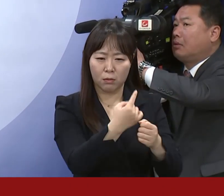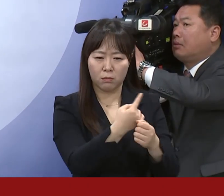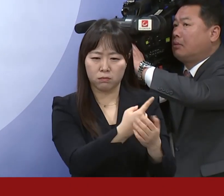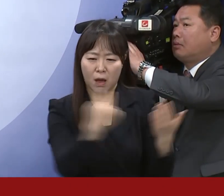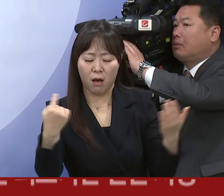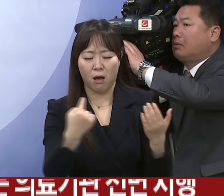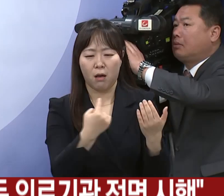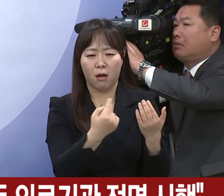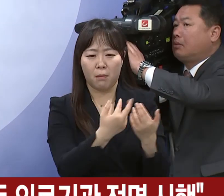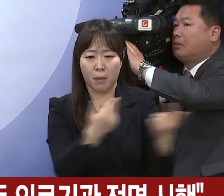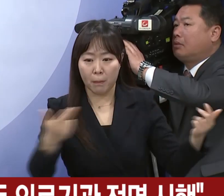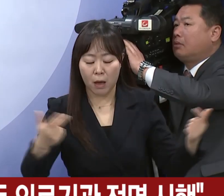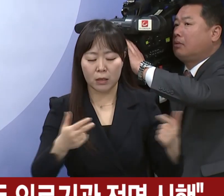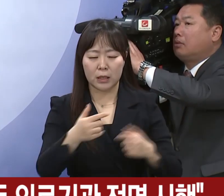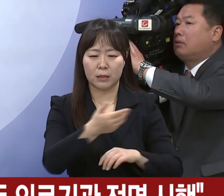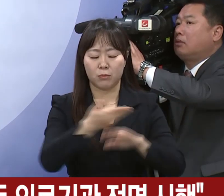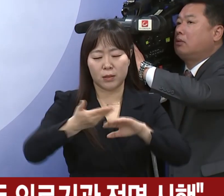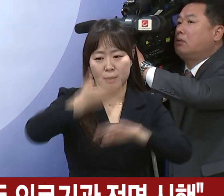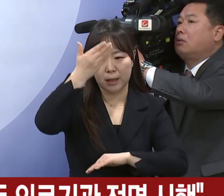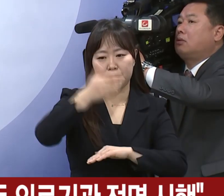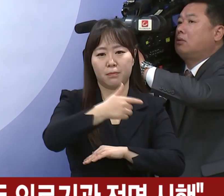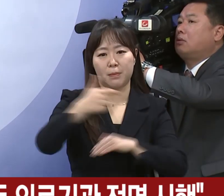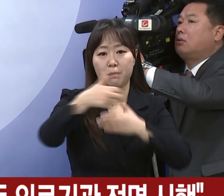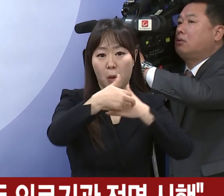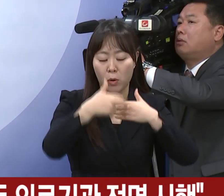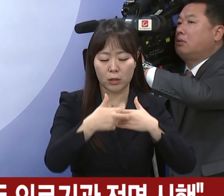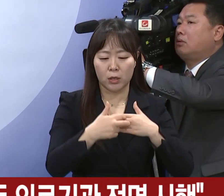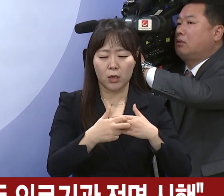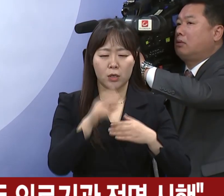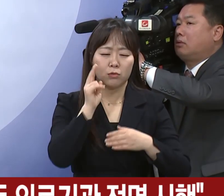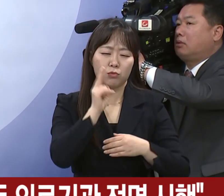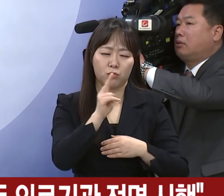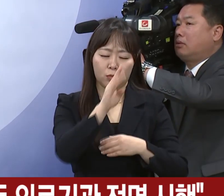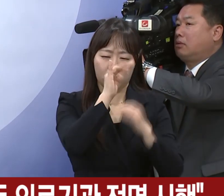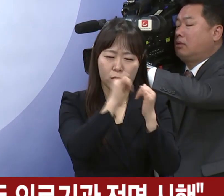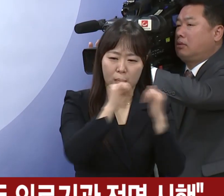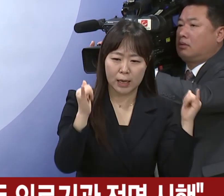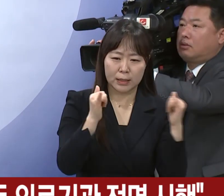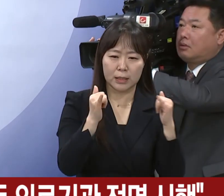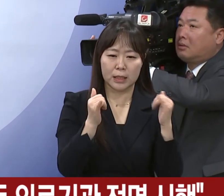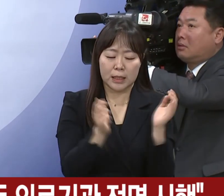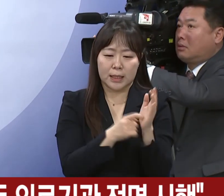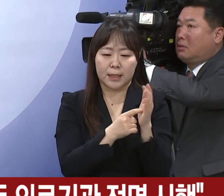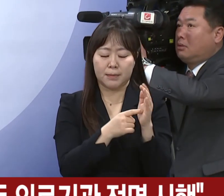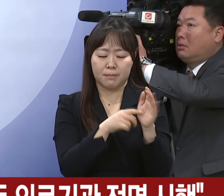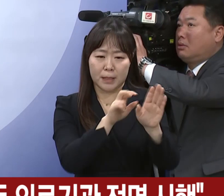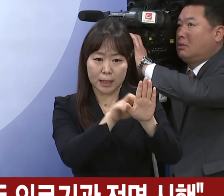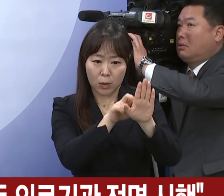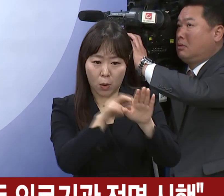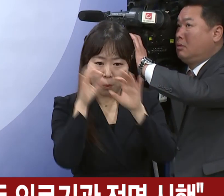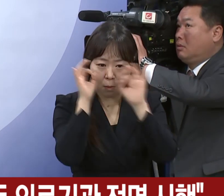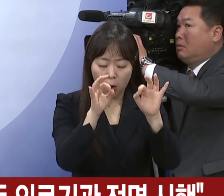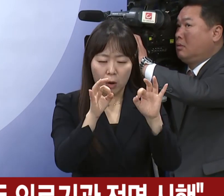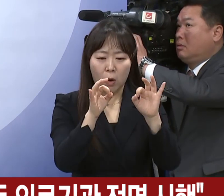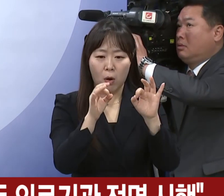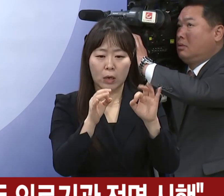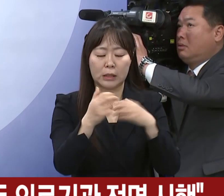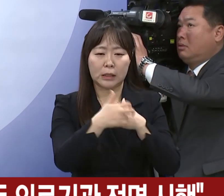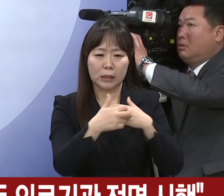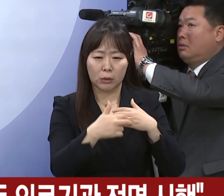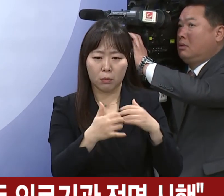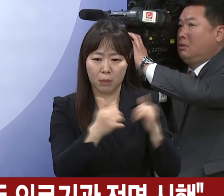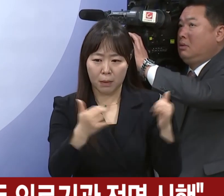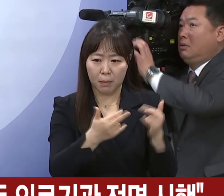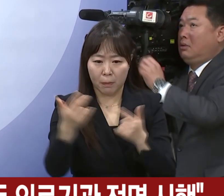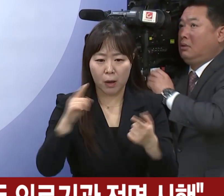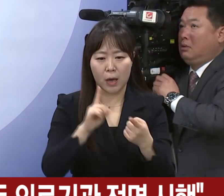상급종합병원은 중증과 응급환자 진료에 역량을 집중해 의료진의 소진을 방지하고